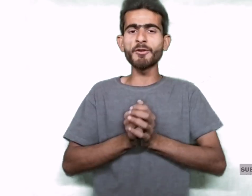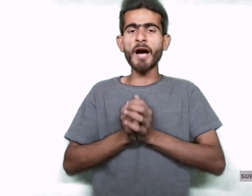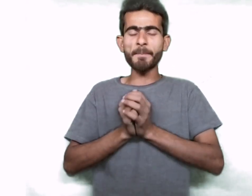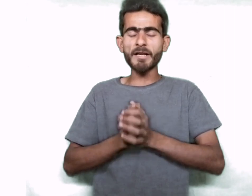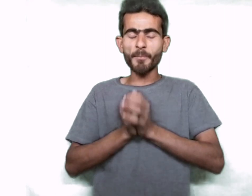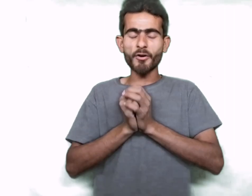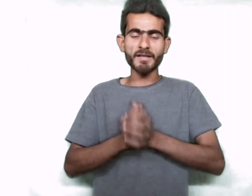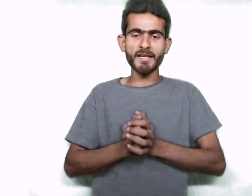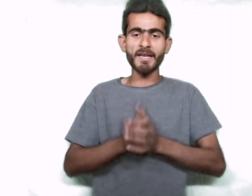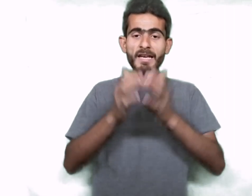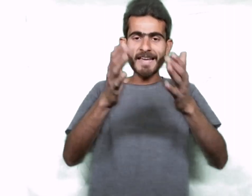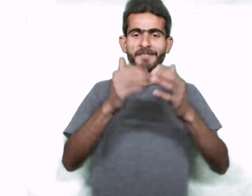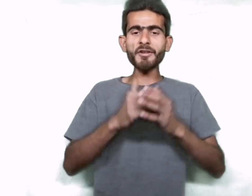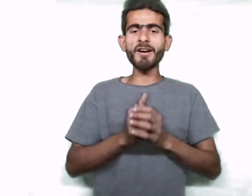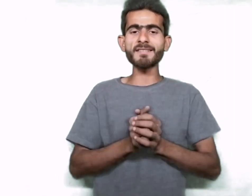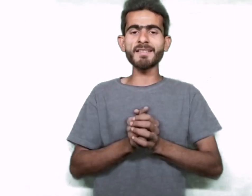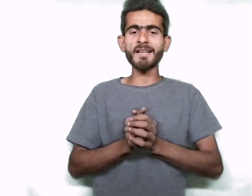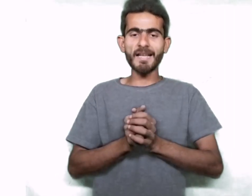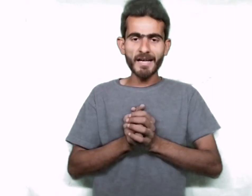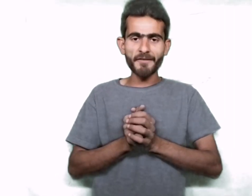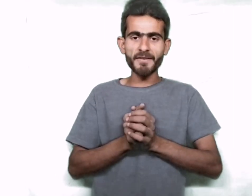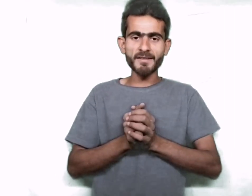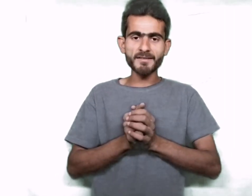ویڈیو آپ تک پہنچ سکے تھانکس ور واشنگ اللہ حافظ